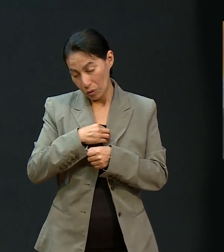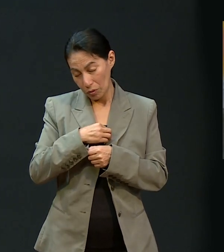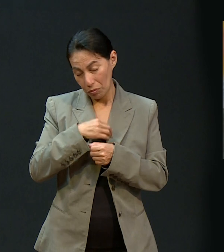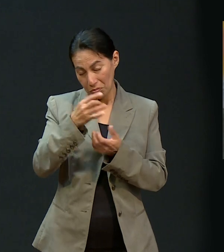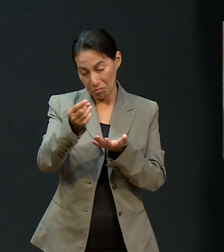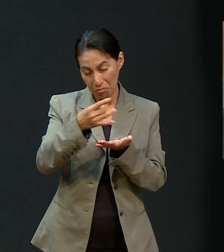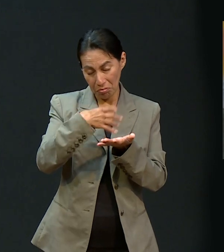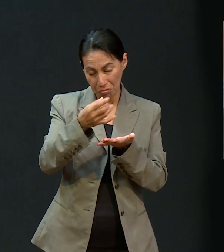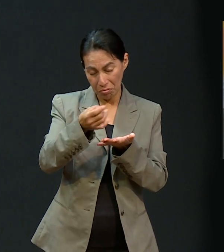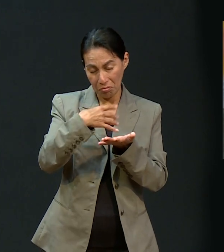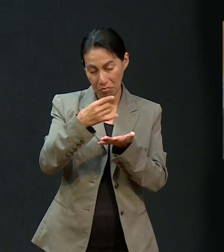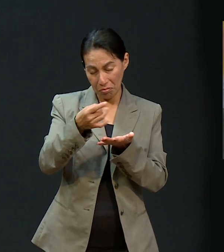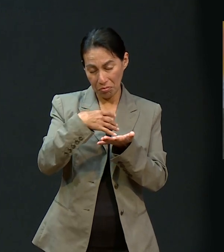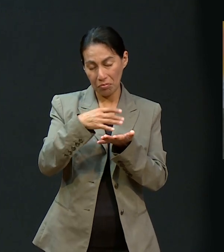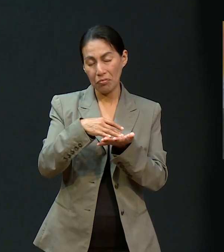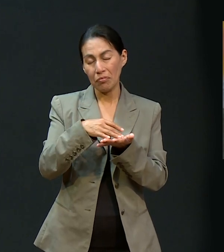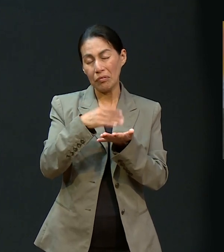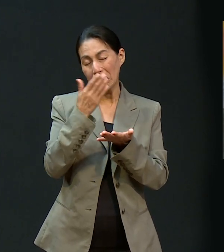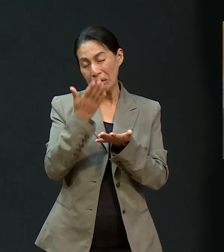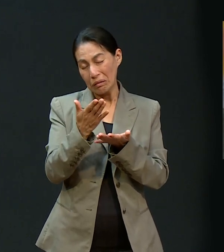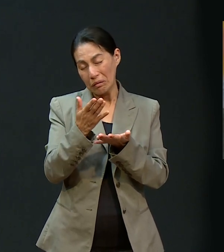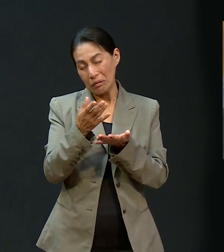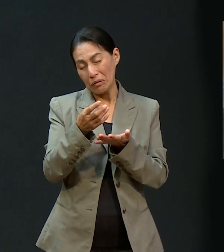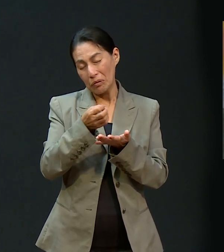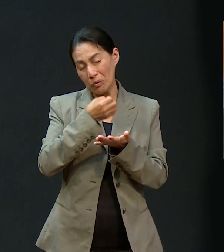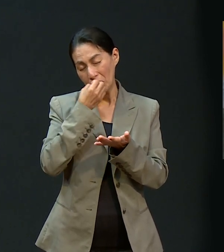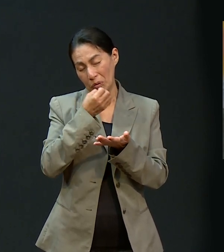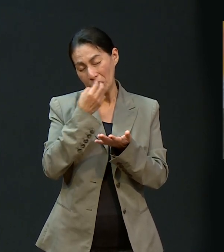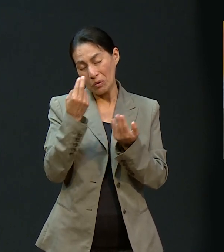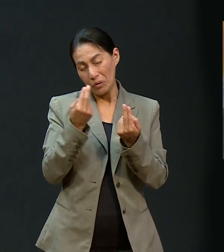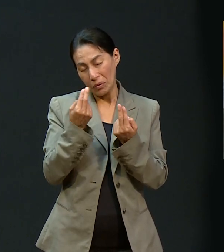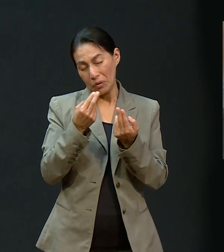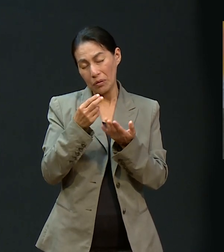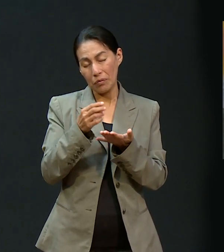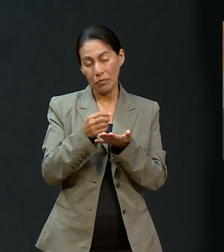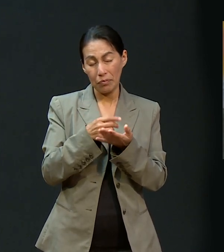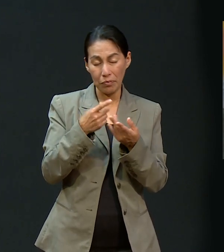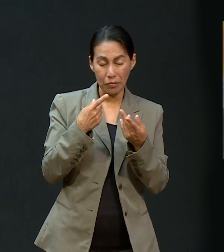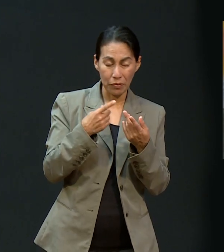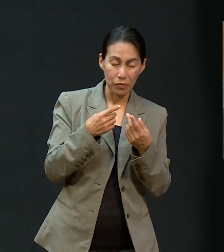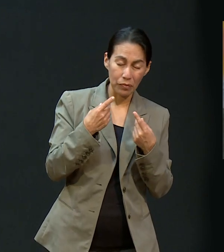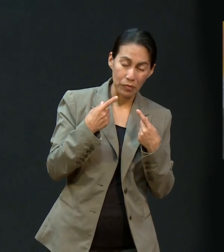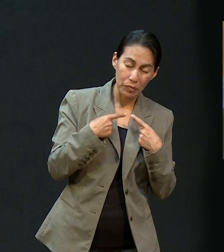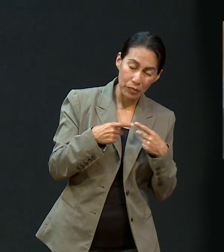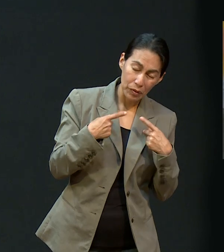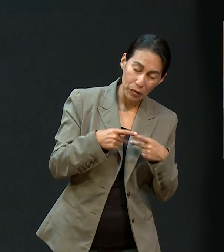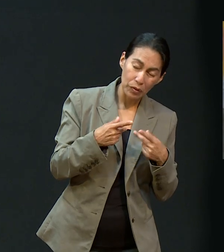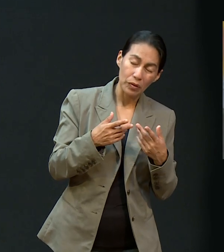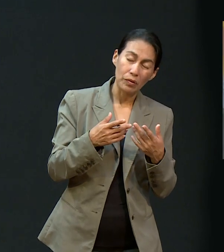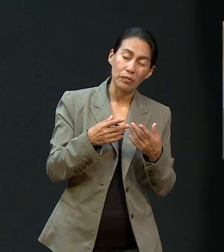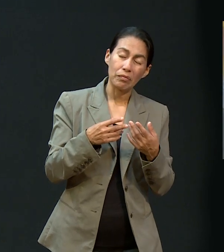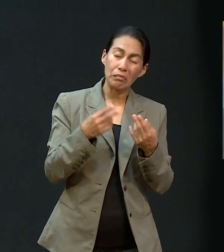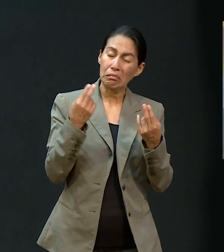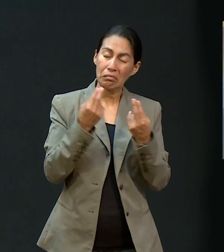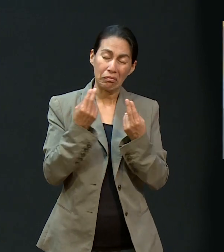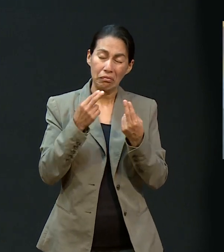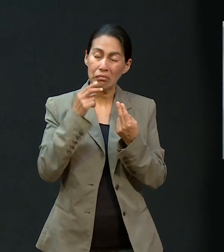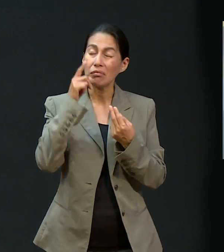Hay gente que está sufriendo en otros lugares, gente que no conoce acerca de ti